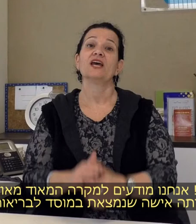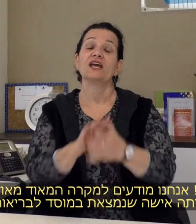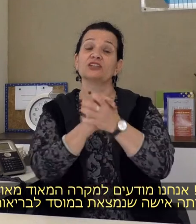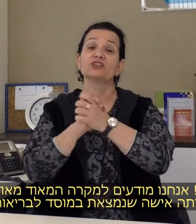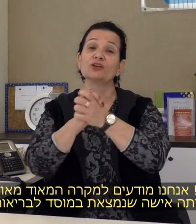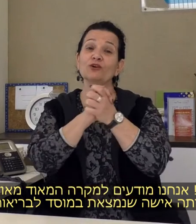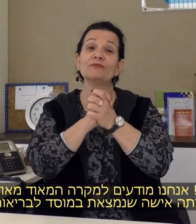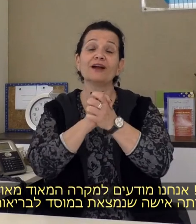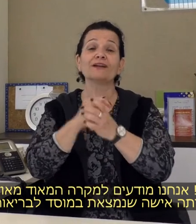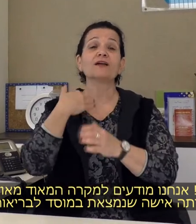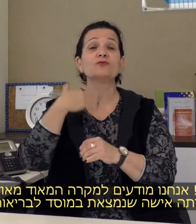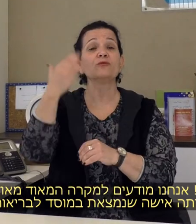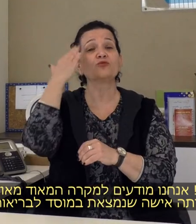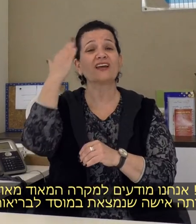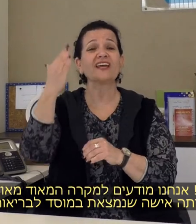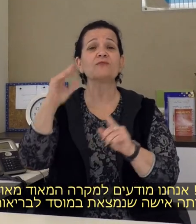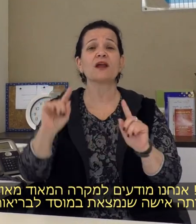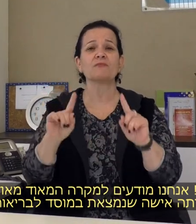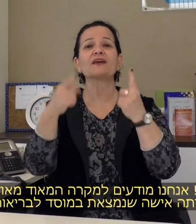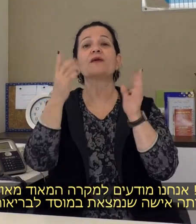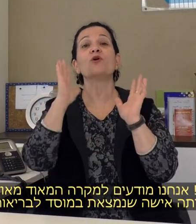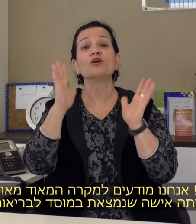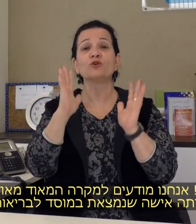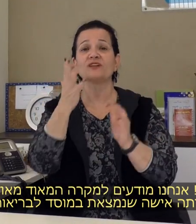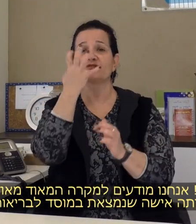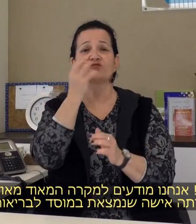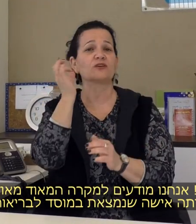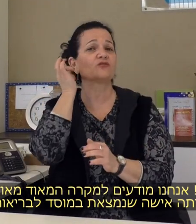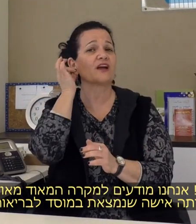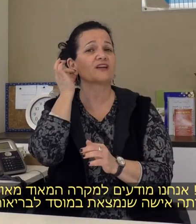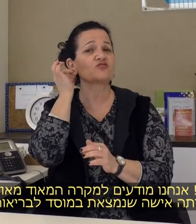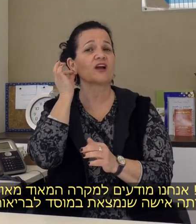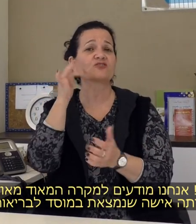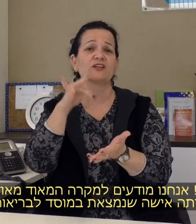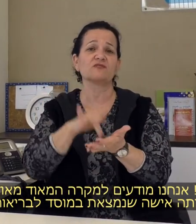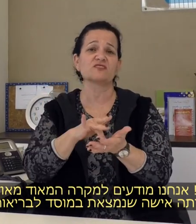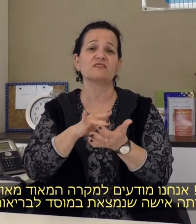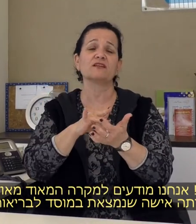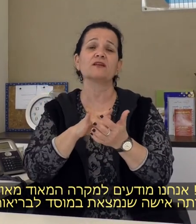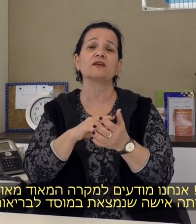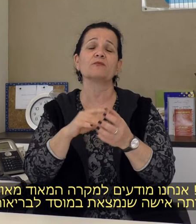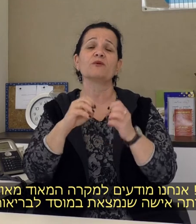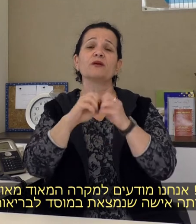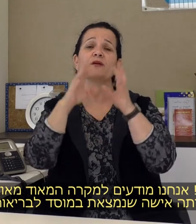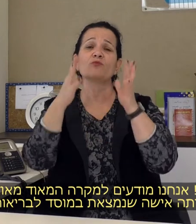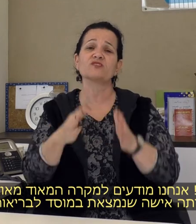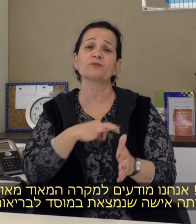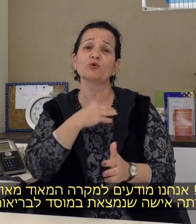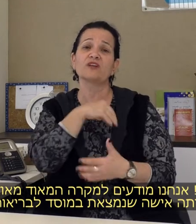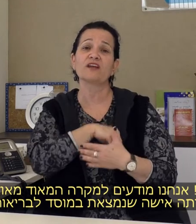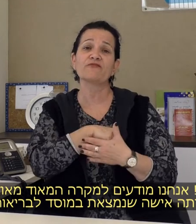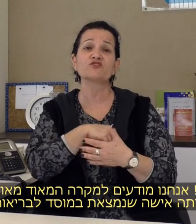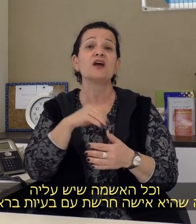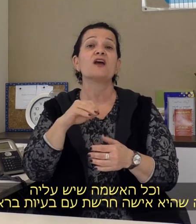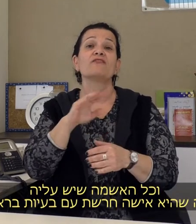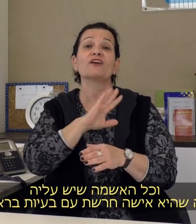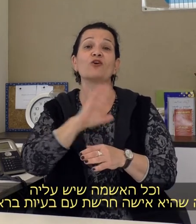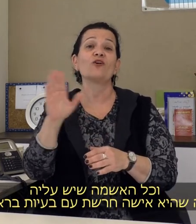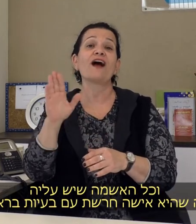שלום, אנחנו מודעים למקרה מאוד מאוד עצוב של אותה אישה שנמצאת במוסד בריאות הנפש וכל